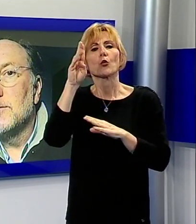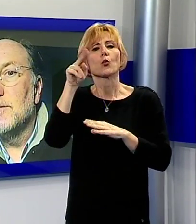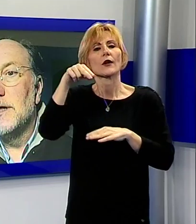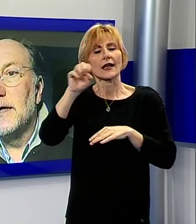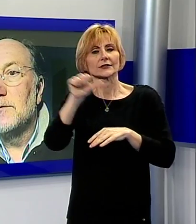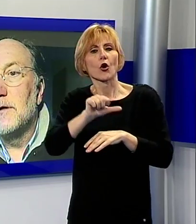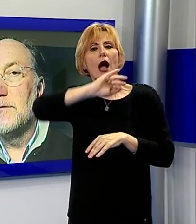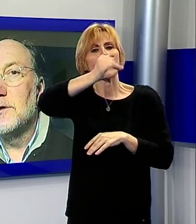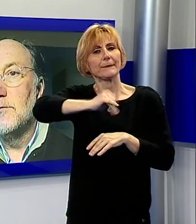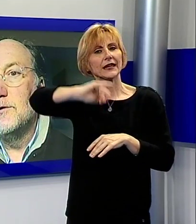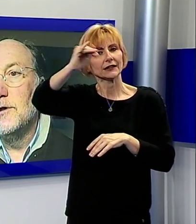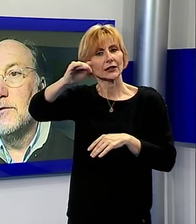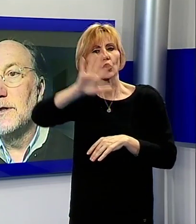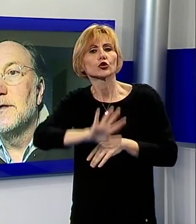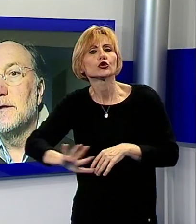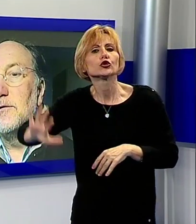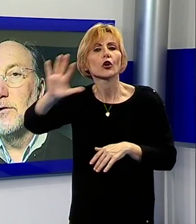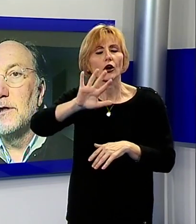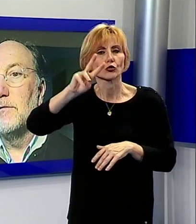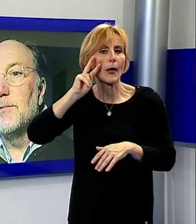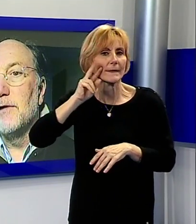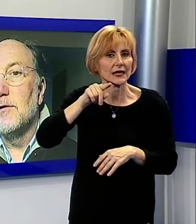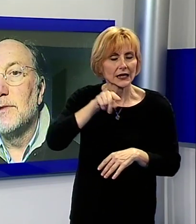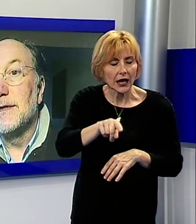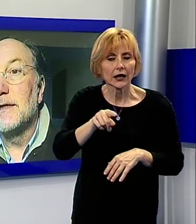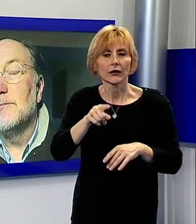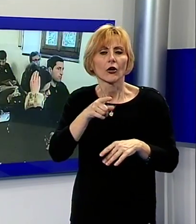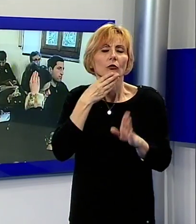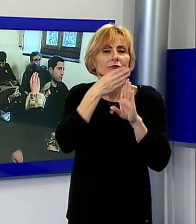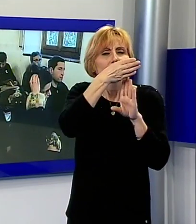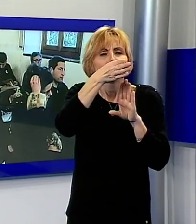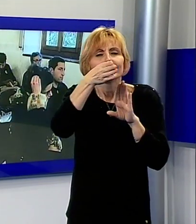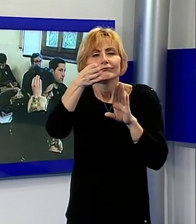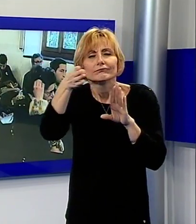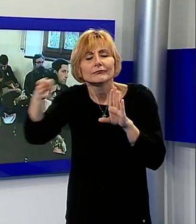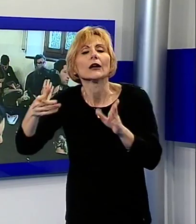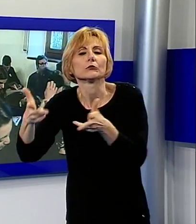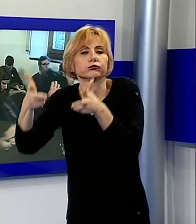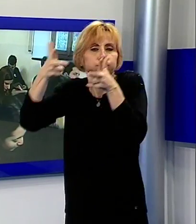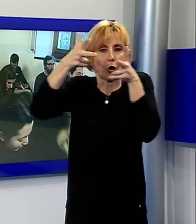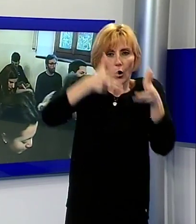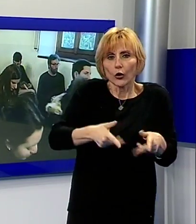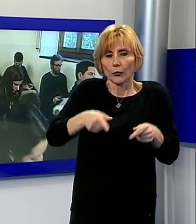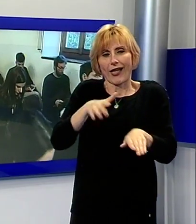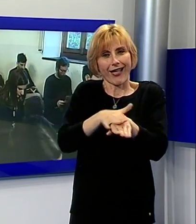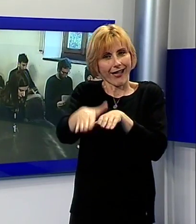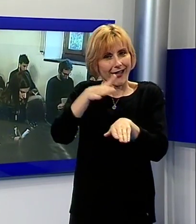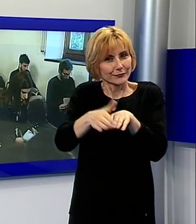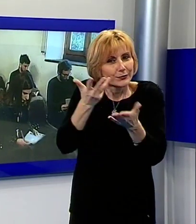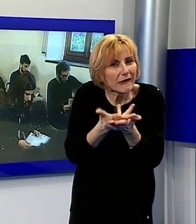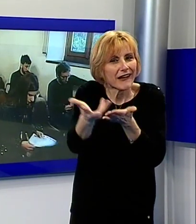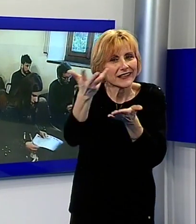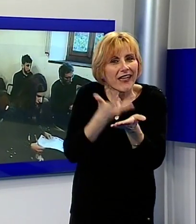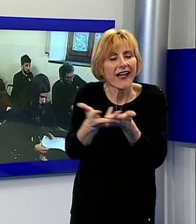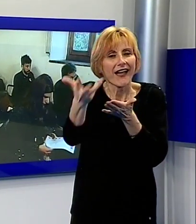'Appennino tosco emiliano stanno facendo il giro dei territori da dove provengono per riportare le loro esperienze e far conoscere più nel